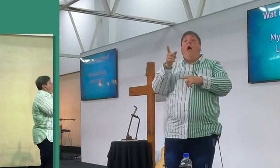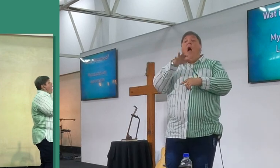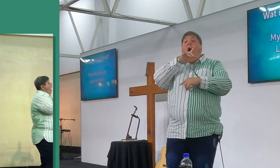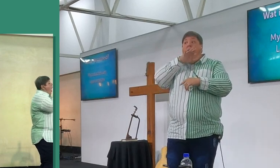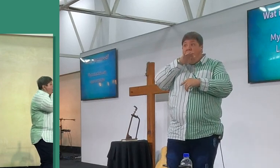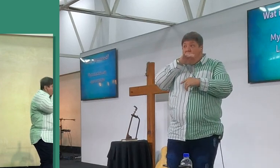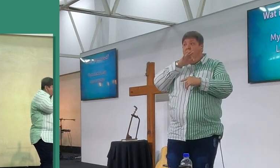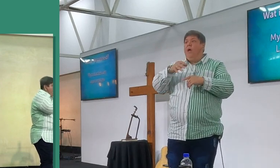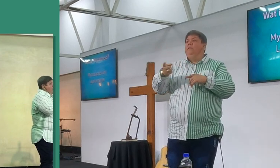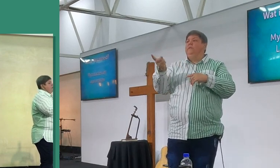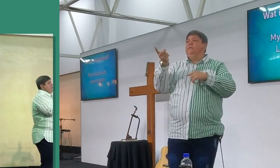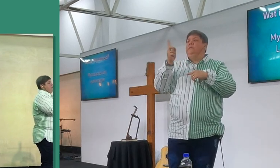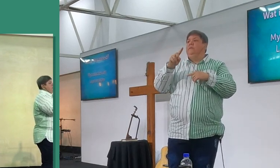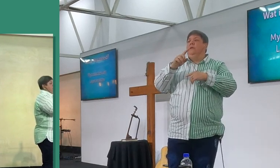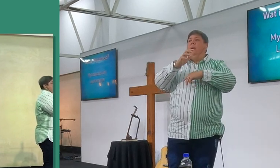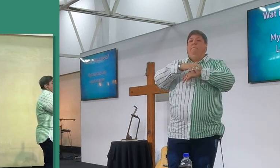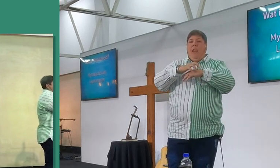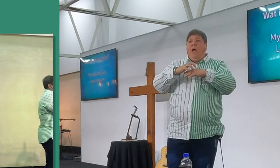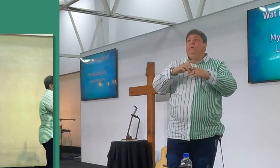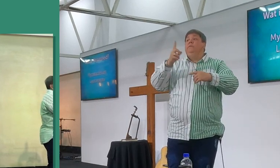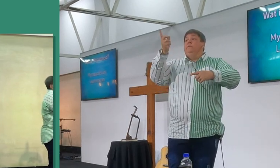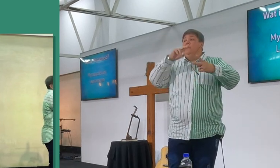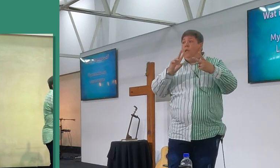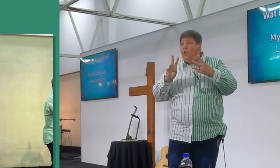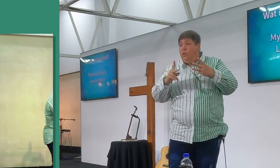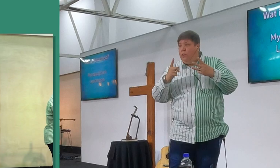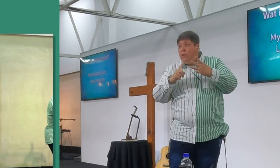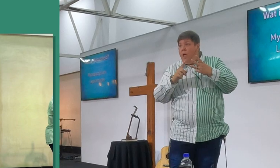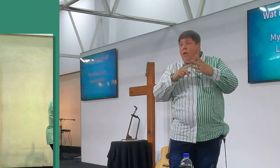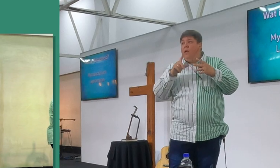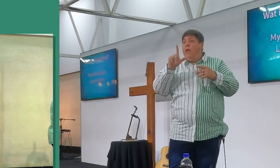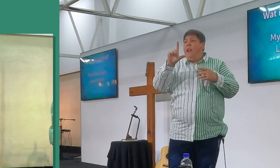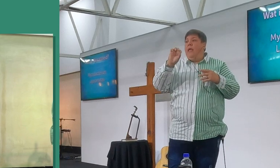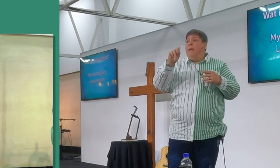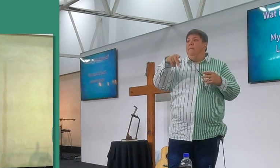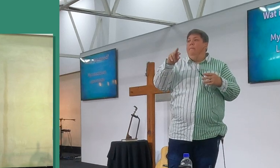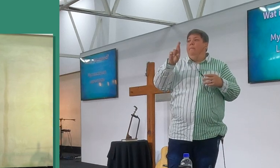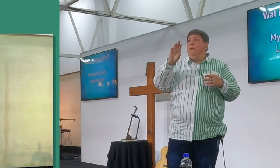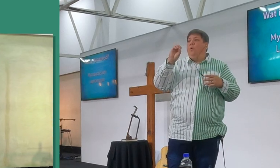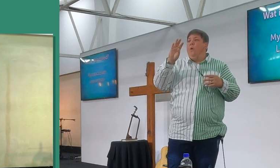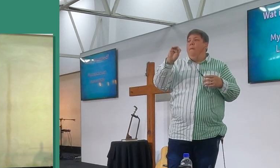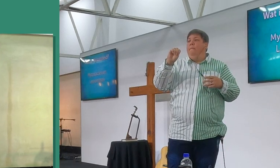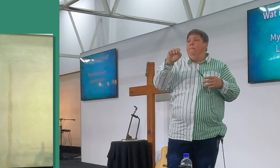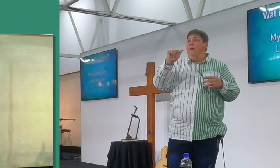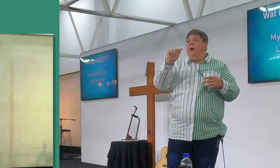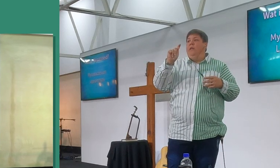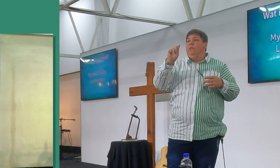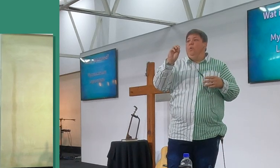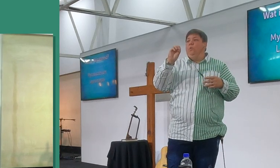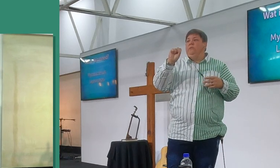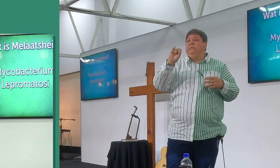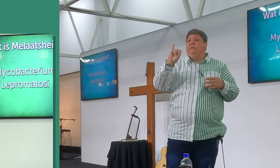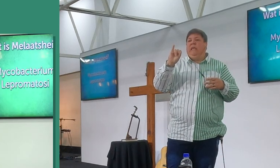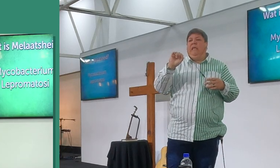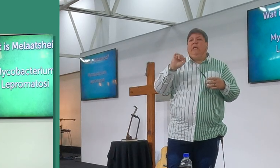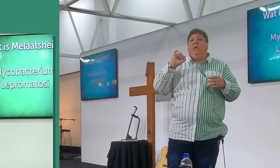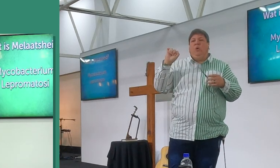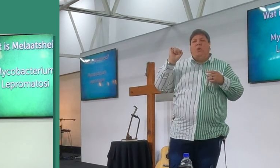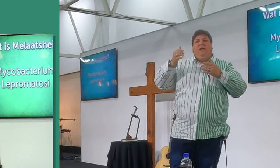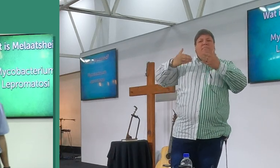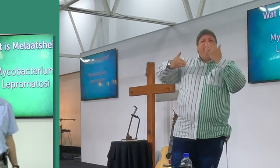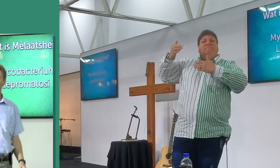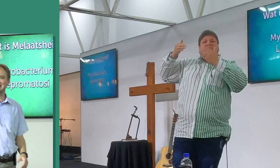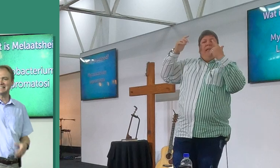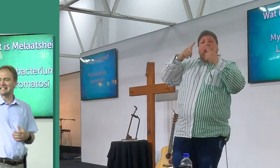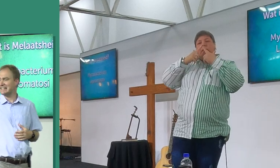Mycobacterium Lepromatose is. Klink dit recht? Klink dit medies? Ek hoop nie, dis die dokters wat nou lach vir my nie. Dit klink recht nie.